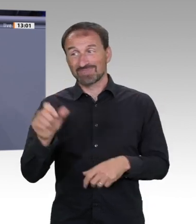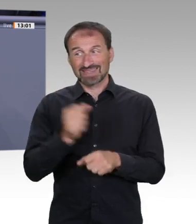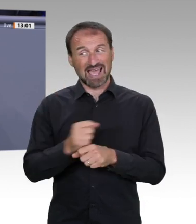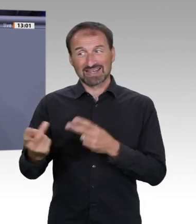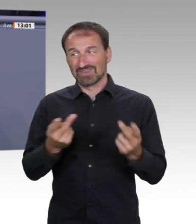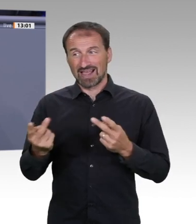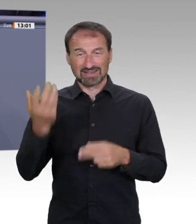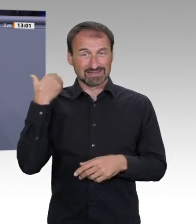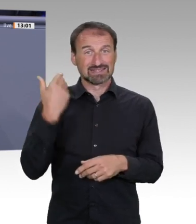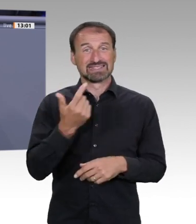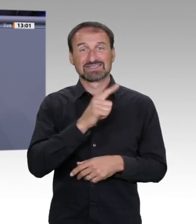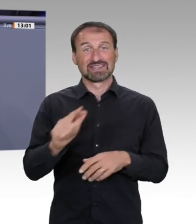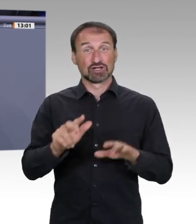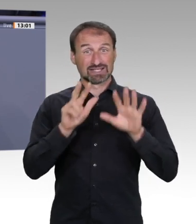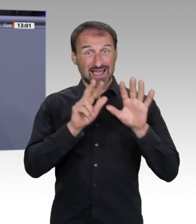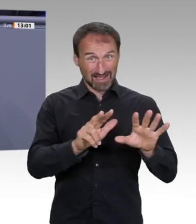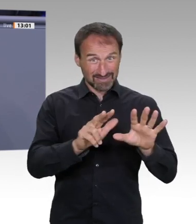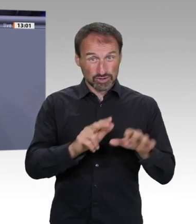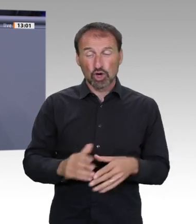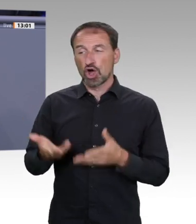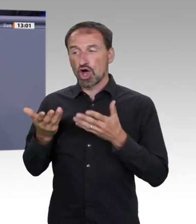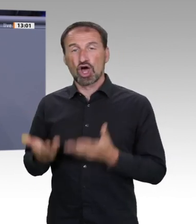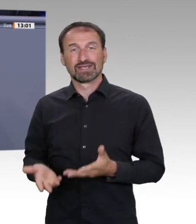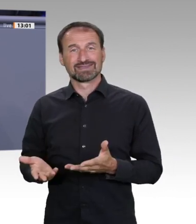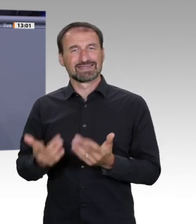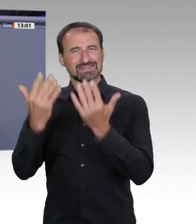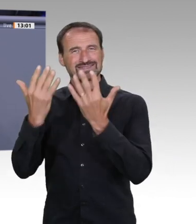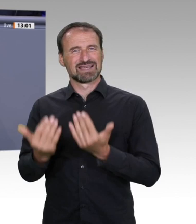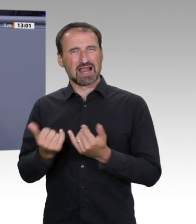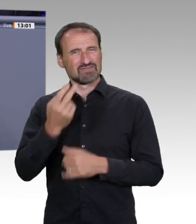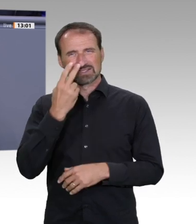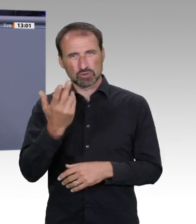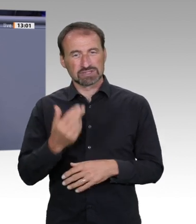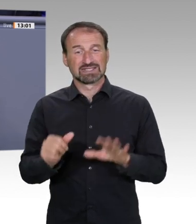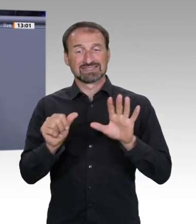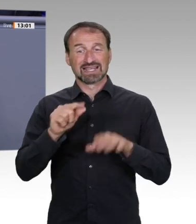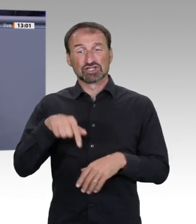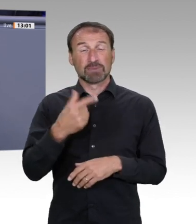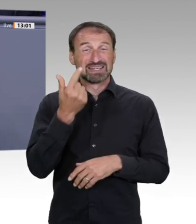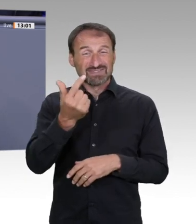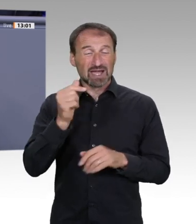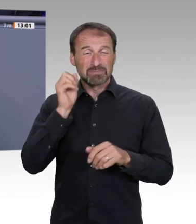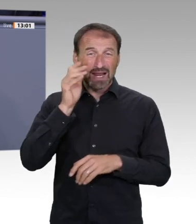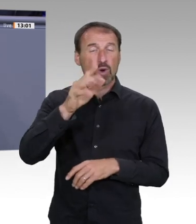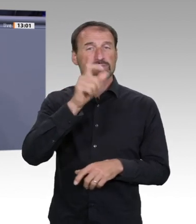Millionen Menschen in Deutschland, die kaum oder nicht lesen und schreiben können. Bei PISA